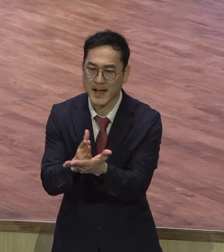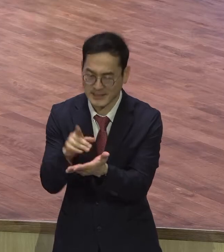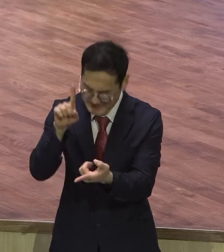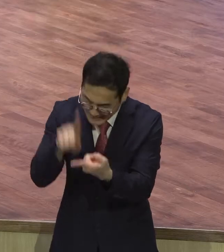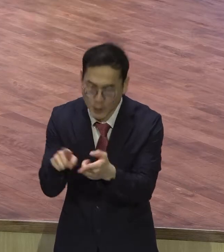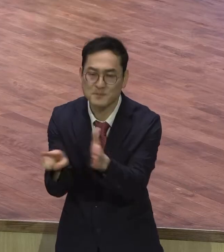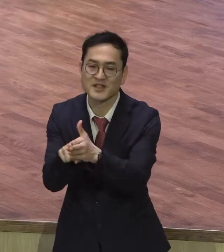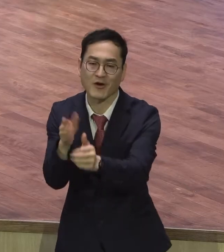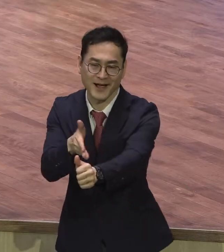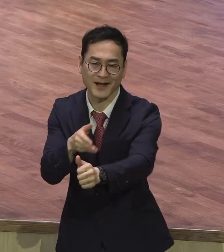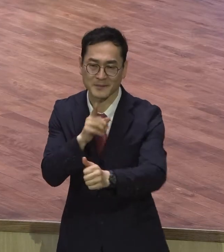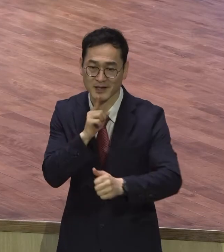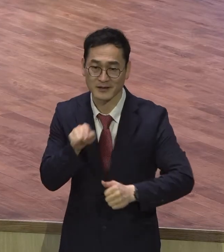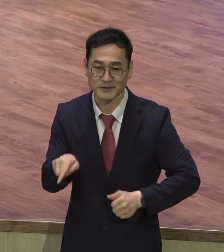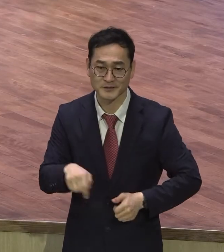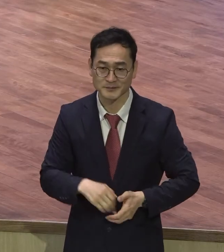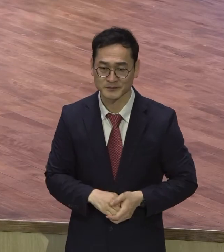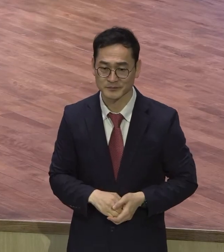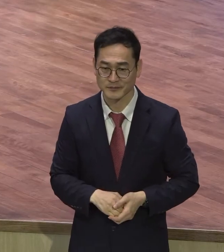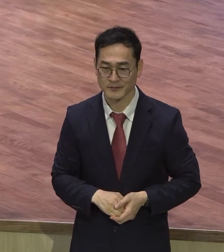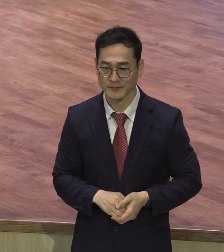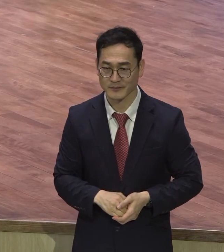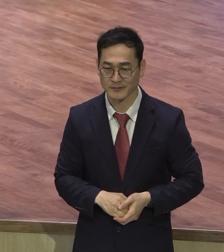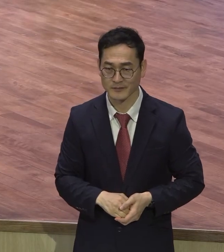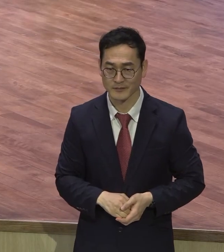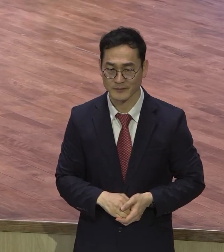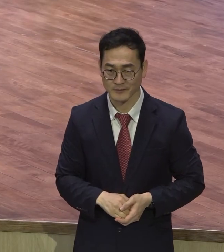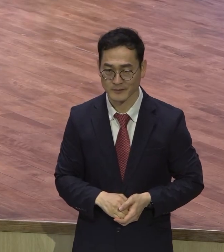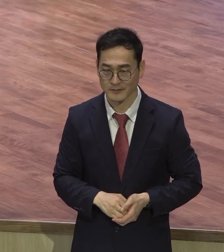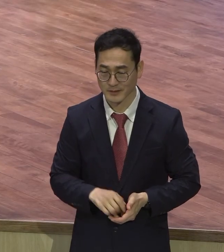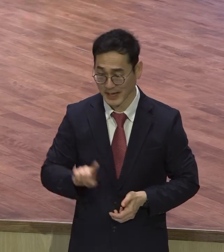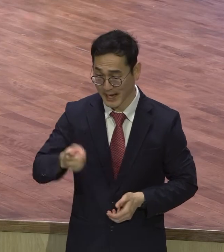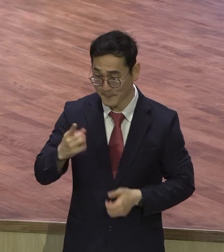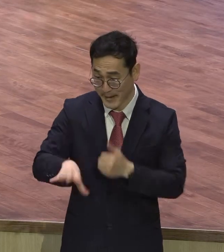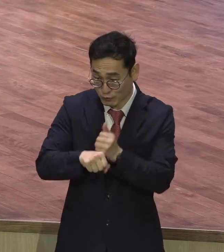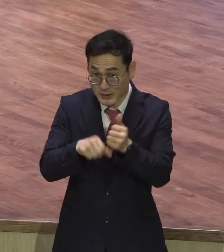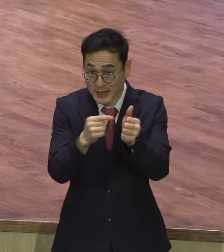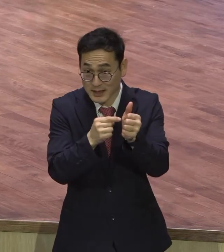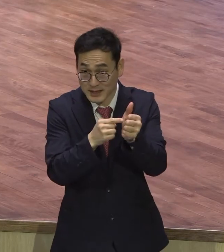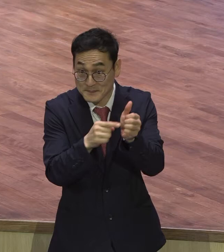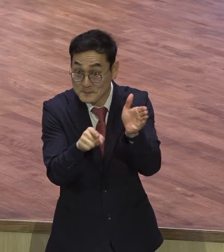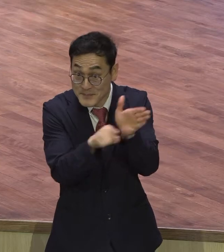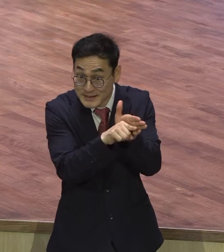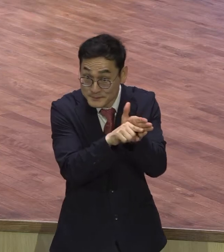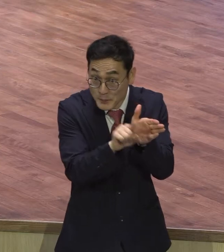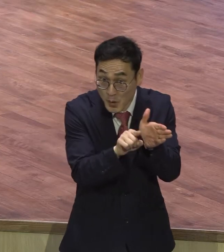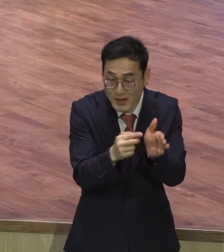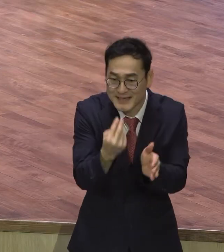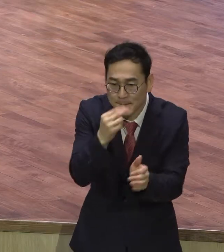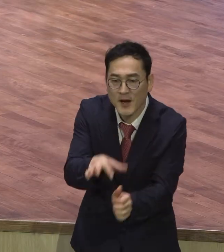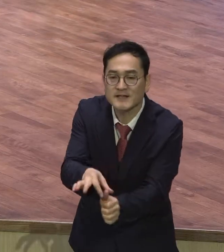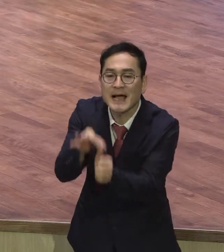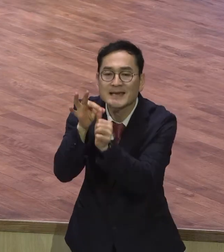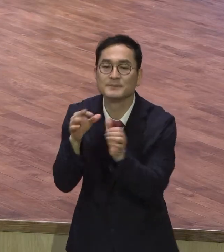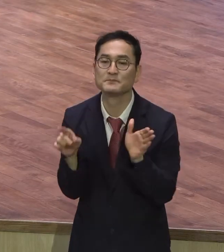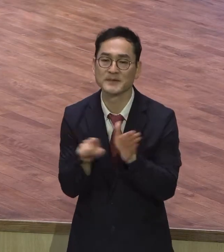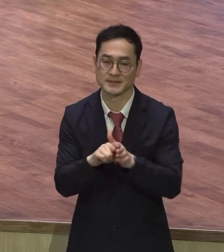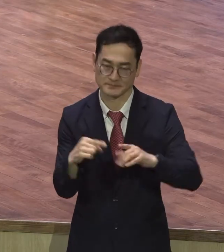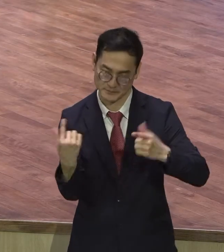백부장의 믿음이 생명을 살리는 믿음이었다는 거예요. 생명을 살리는 믿음.